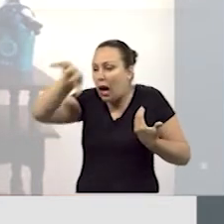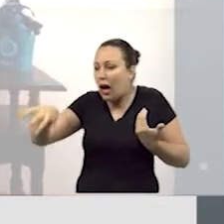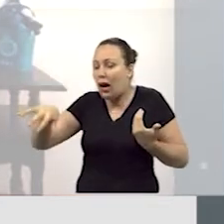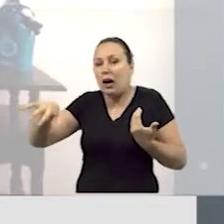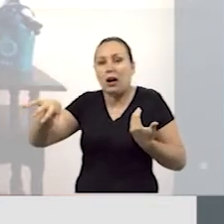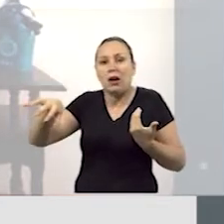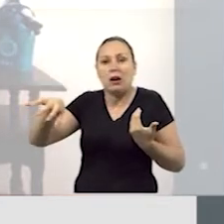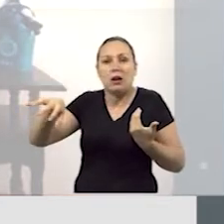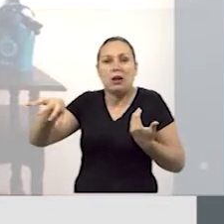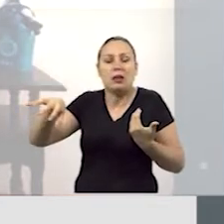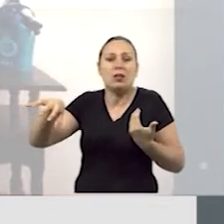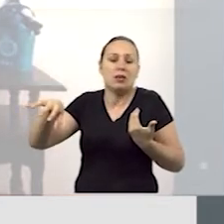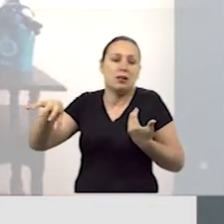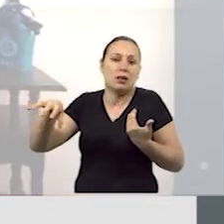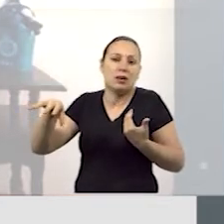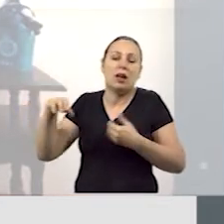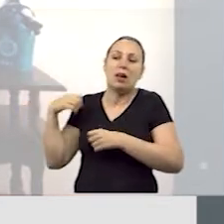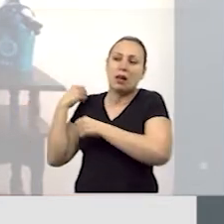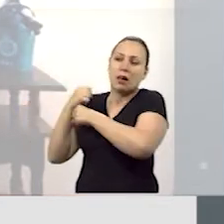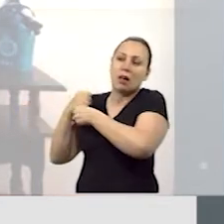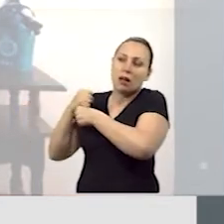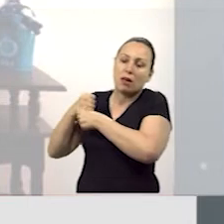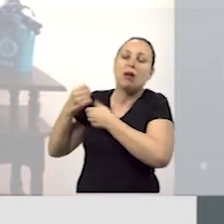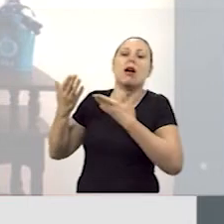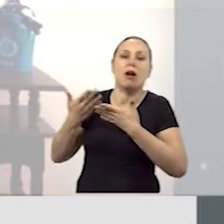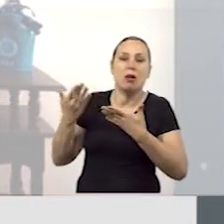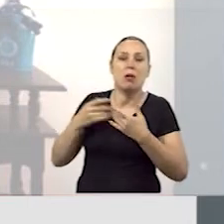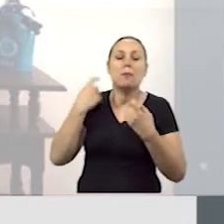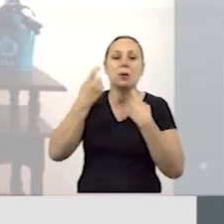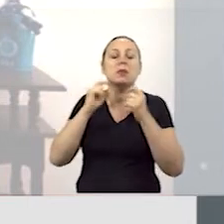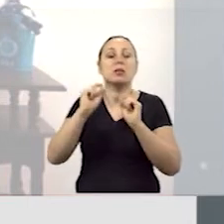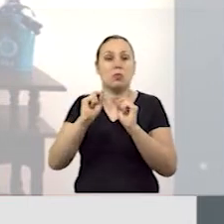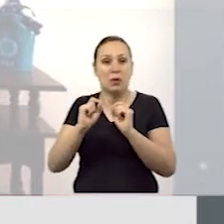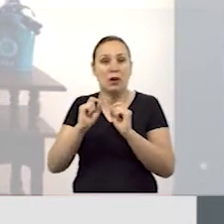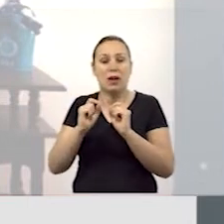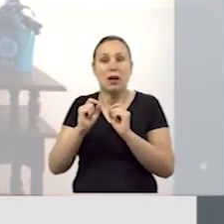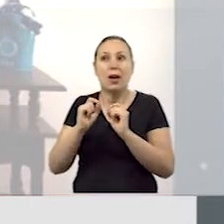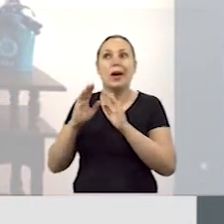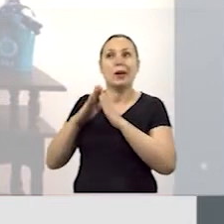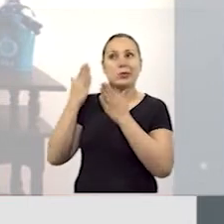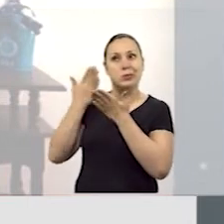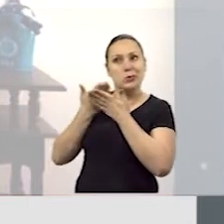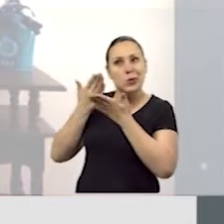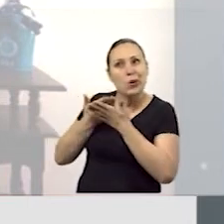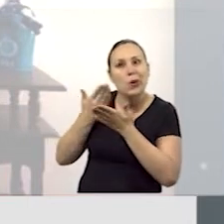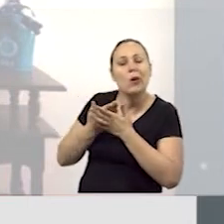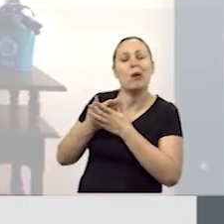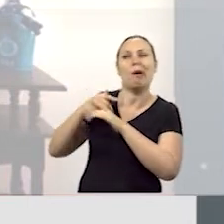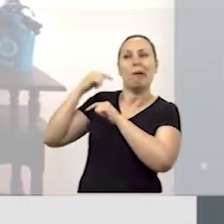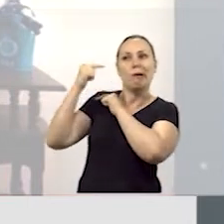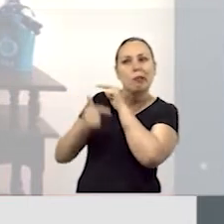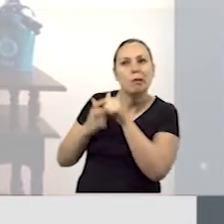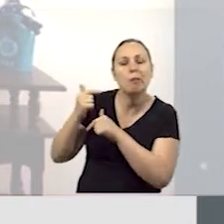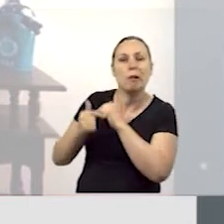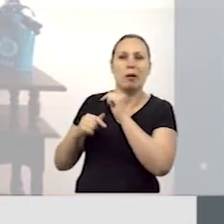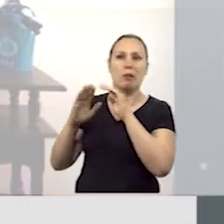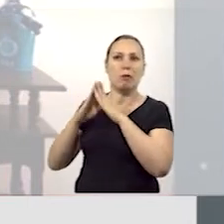marginalizado. E de uns tempos para cá a preocupação era o surdo na escola e no mercado de